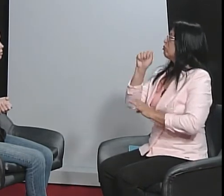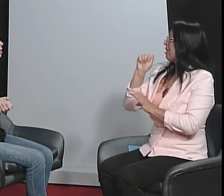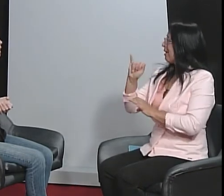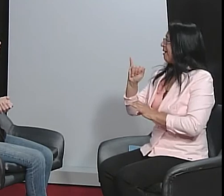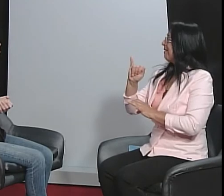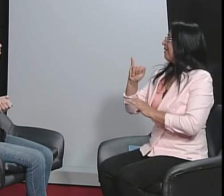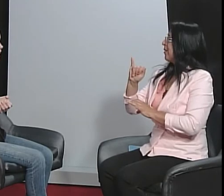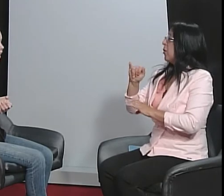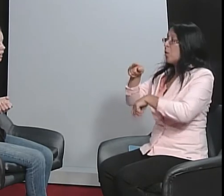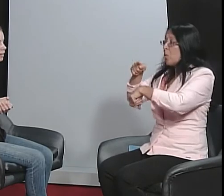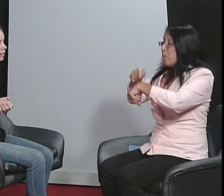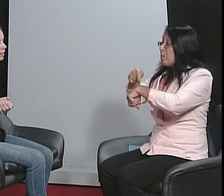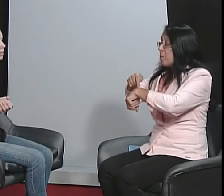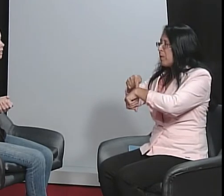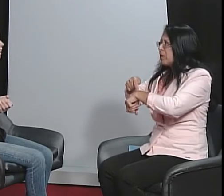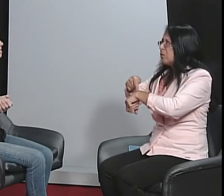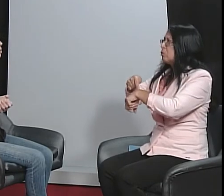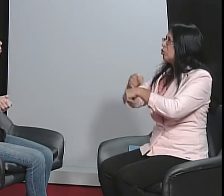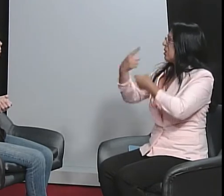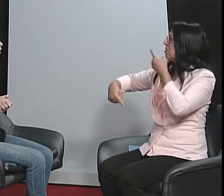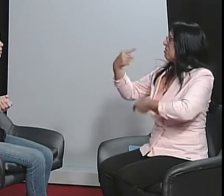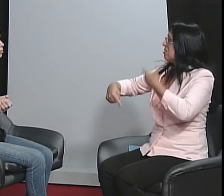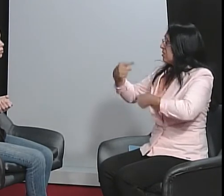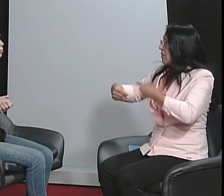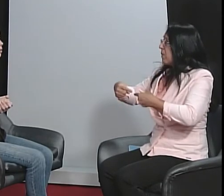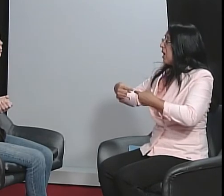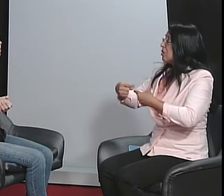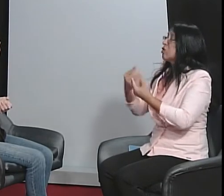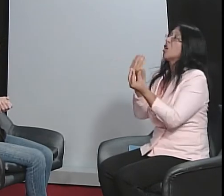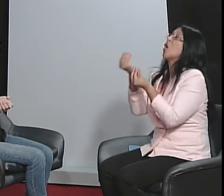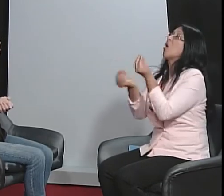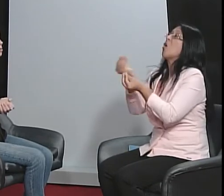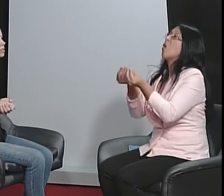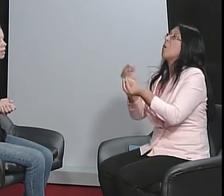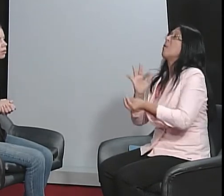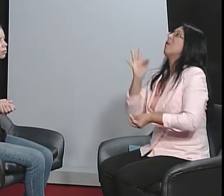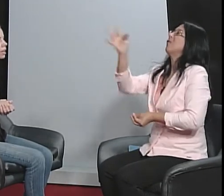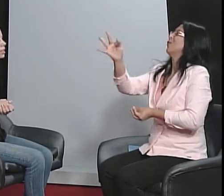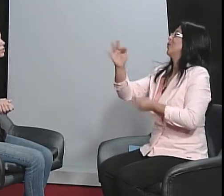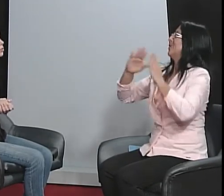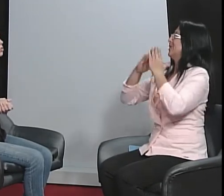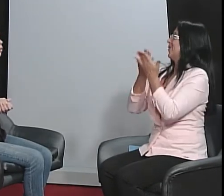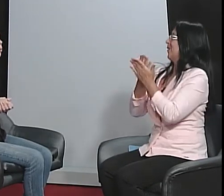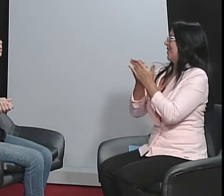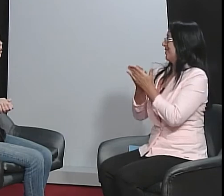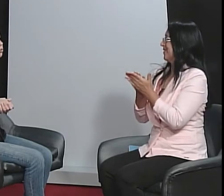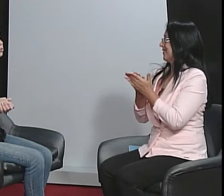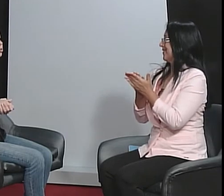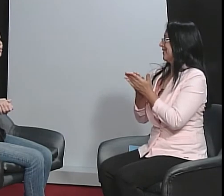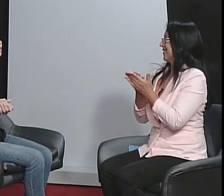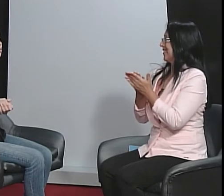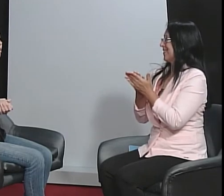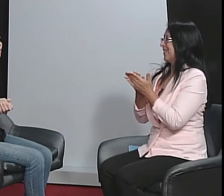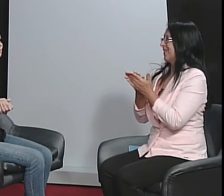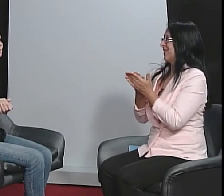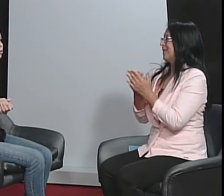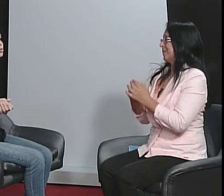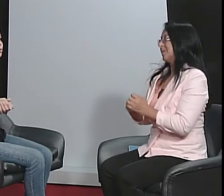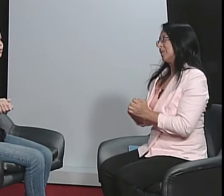a JAI, né? Esse é um momento muito importante de discussão, discutir como que é o futuro da escola para os surdos,